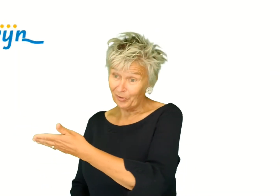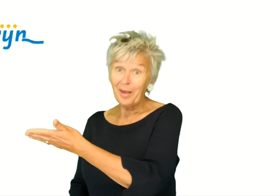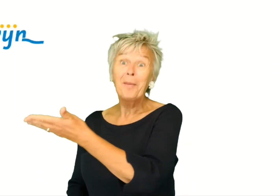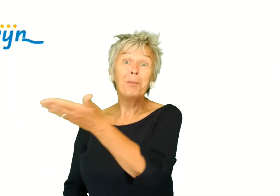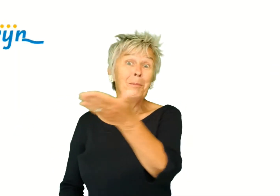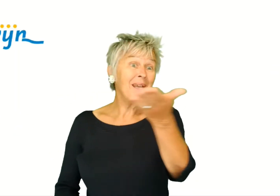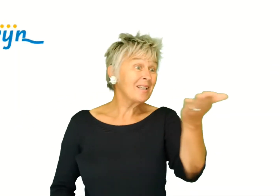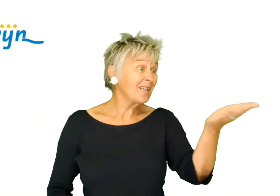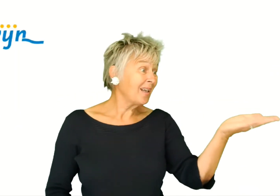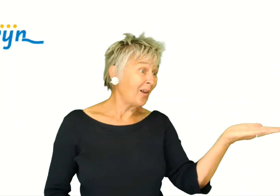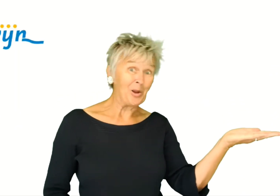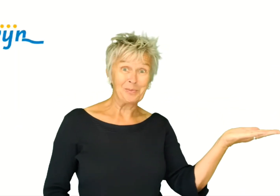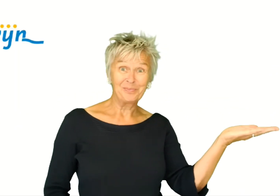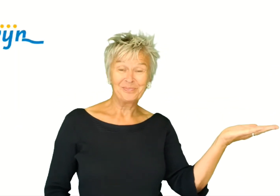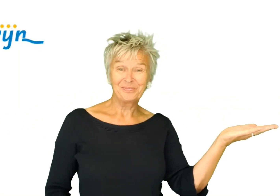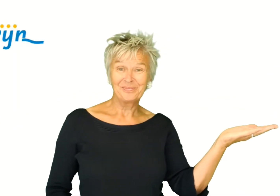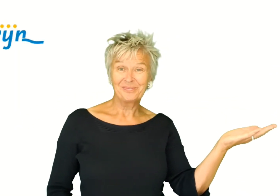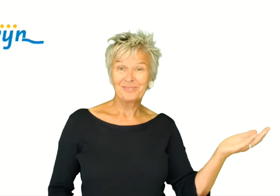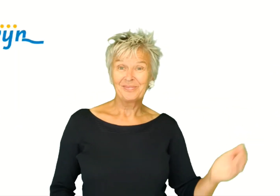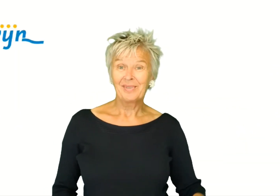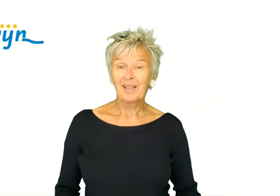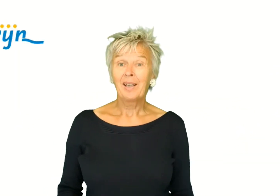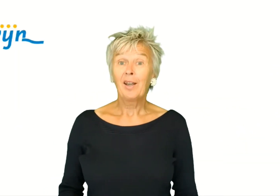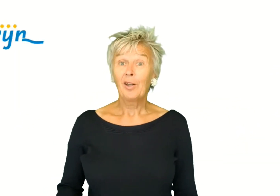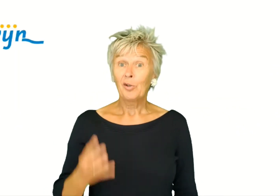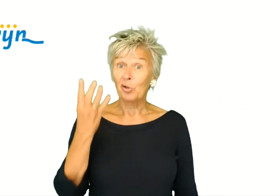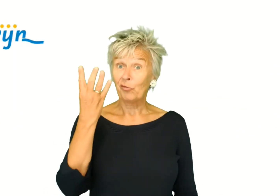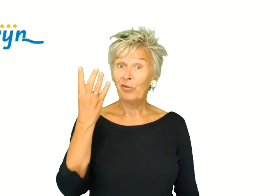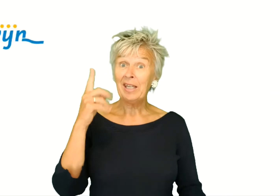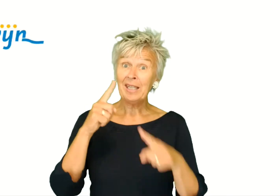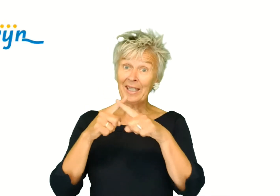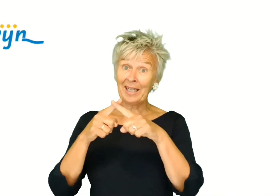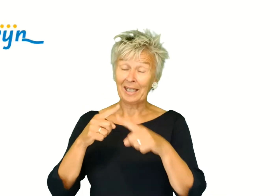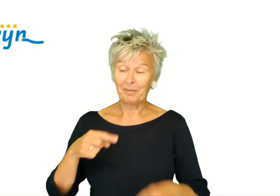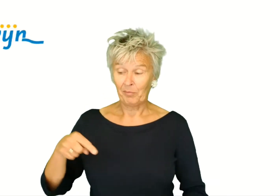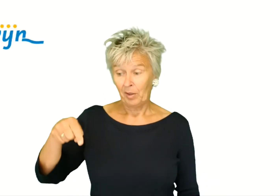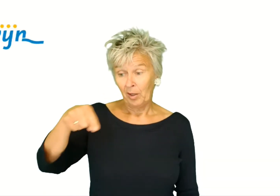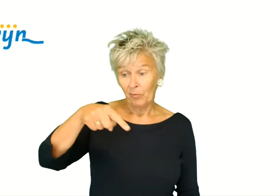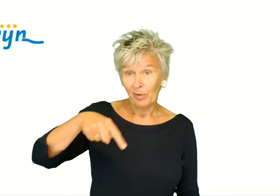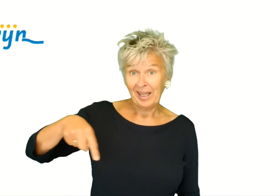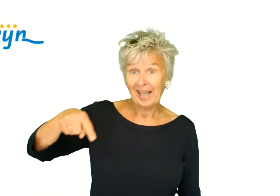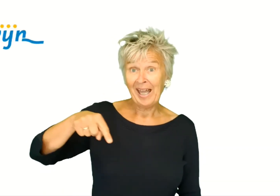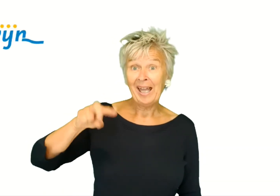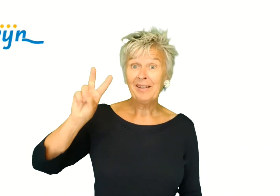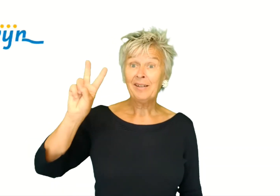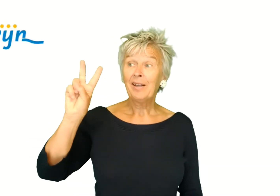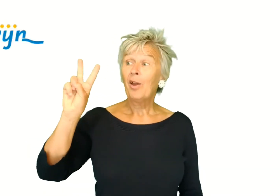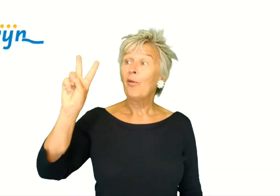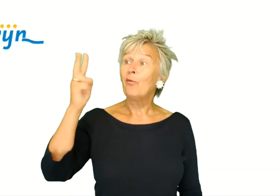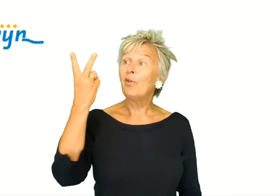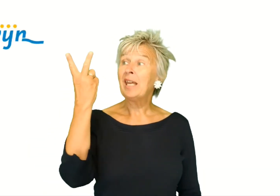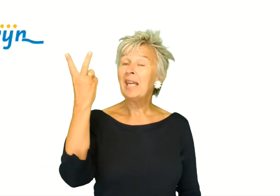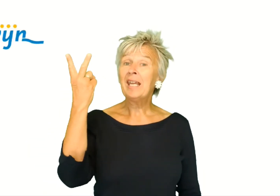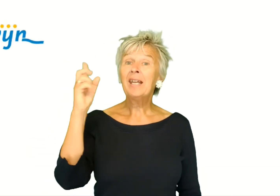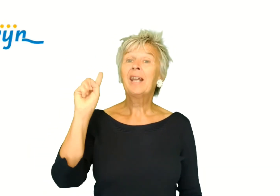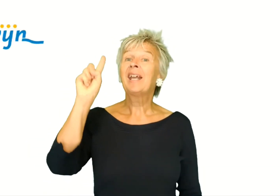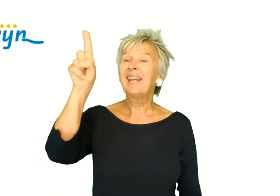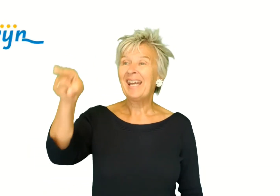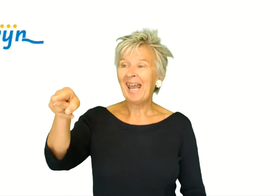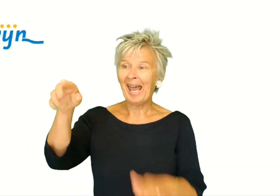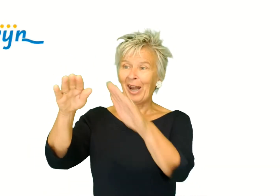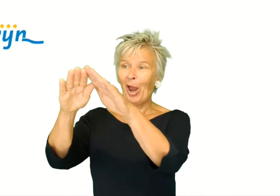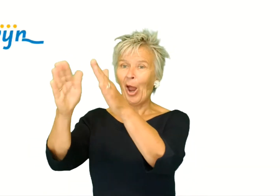volgende keer doet, met z'n allen. Dus vier keer. We gaan weer